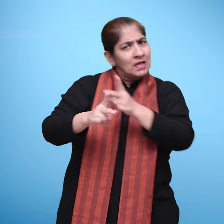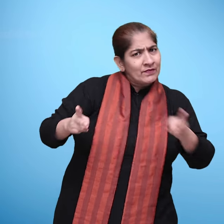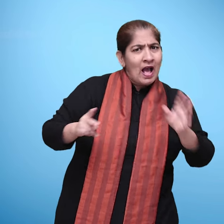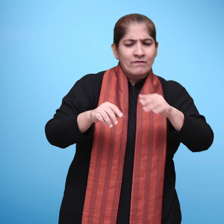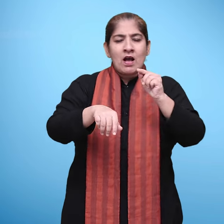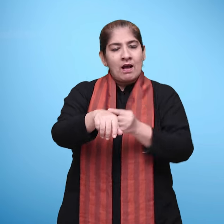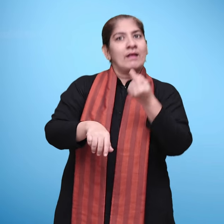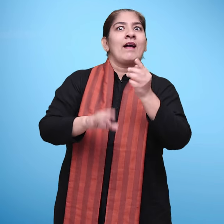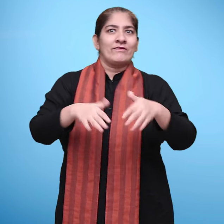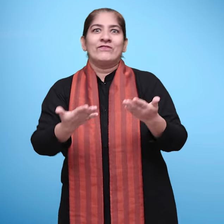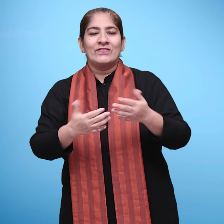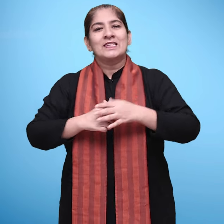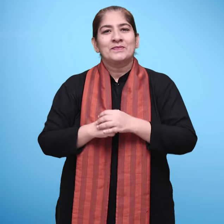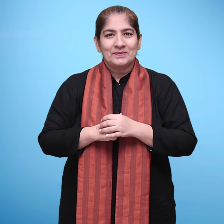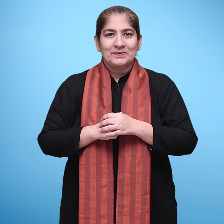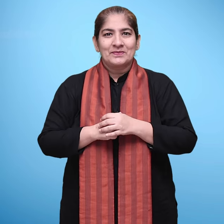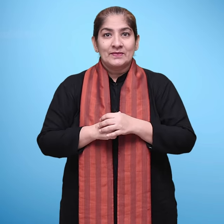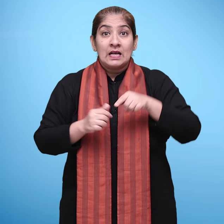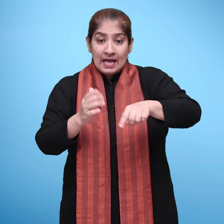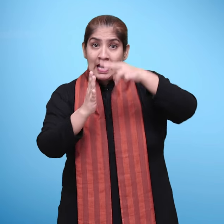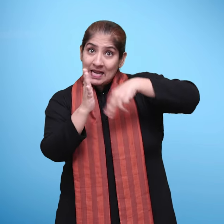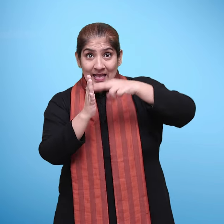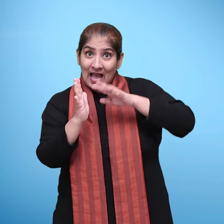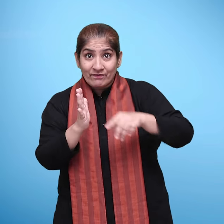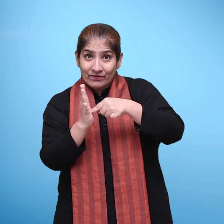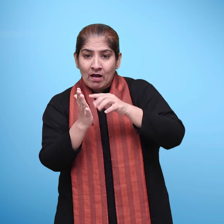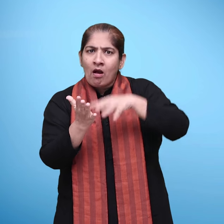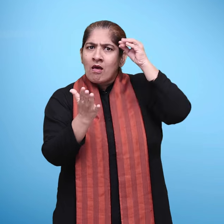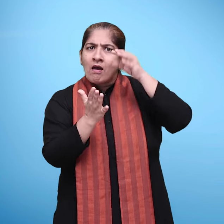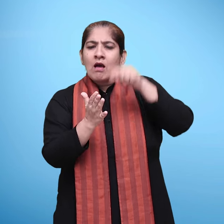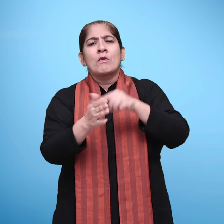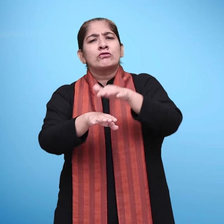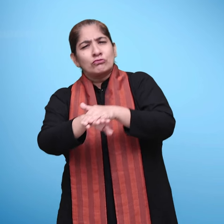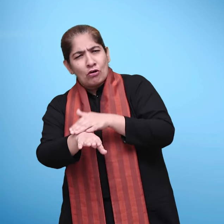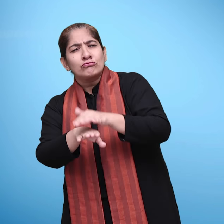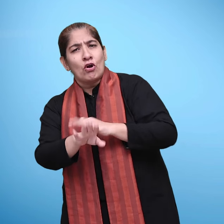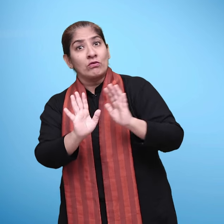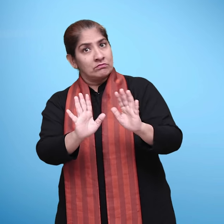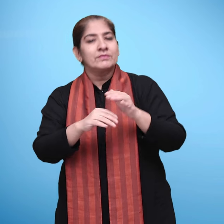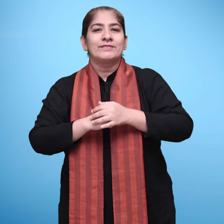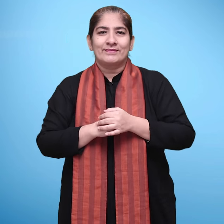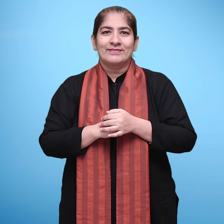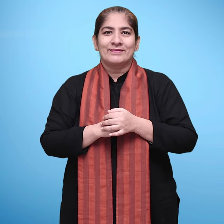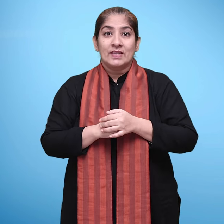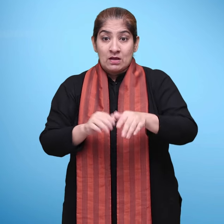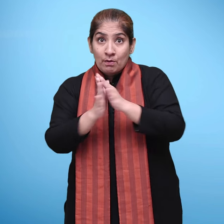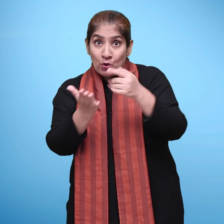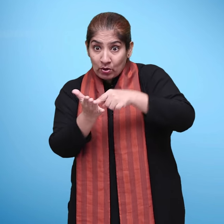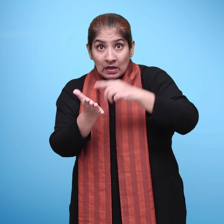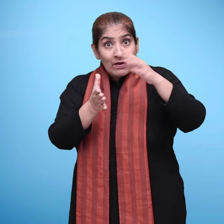हैं ऐसा इसलिए क्योंकि इन अवसरों से ही बच्चे पढ़ना सीखते हैं आप भी पुस्तकाले से बच्चों को उनके स्तर